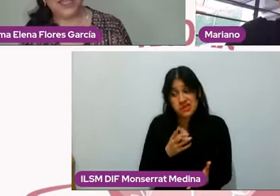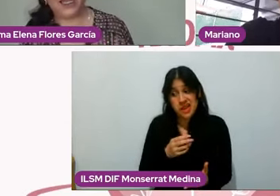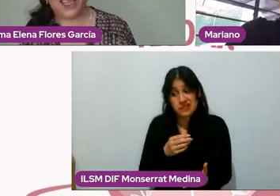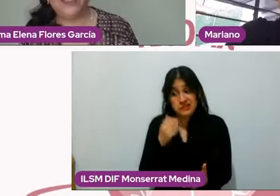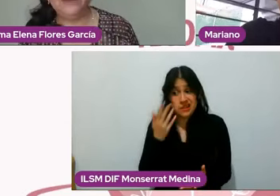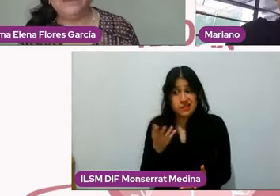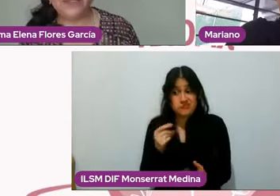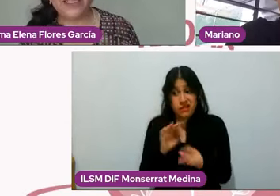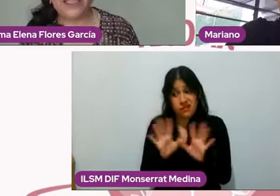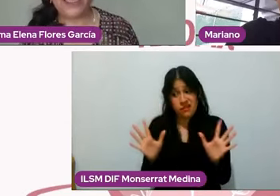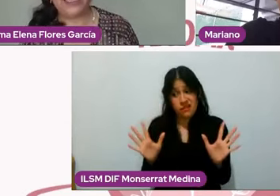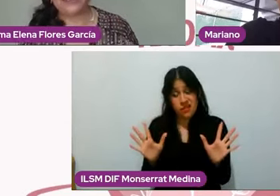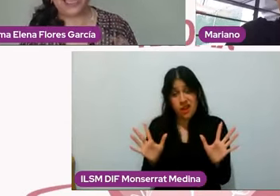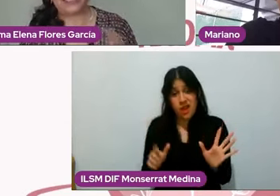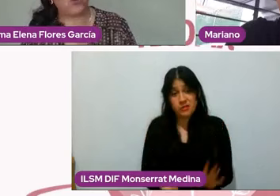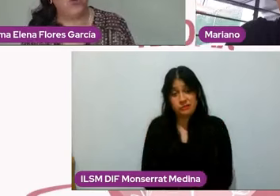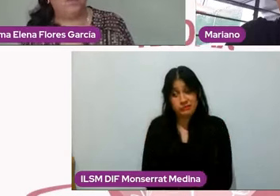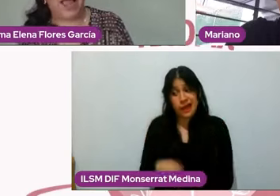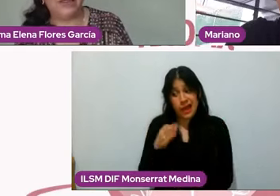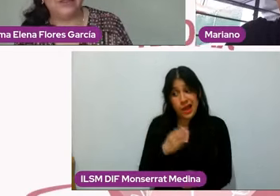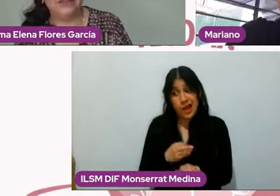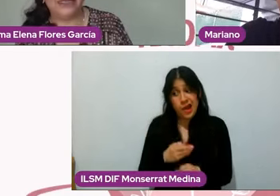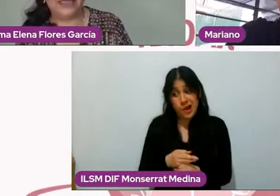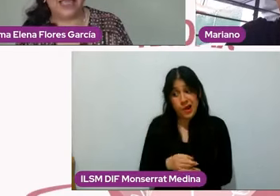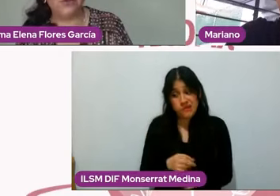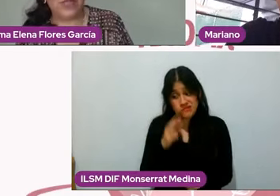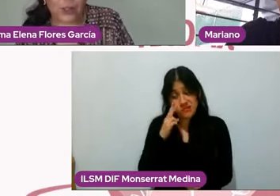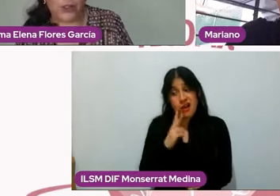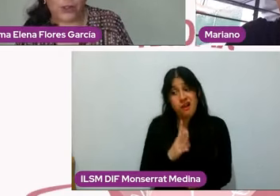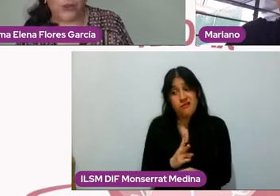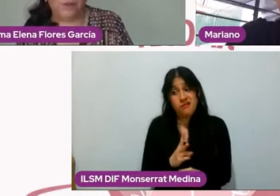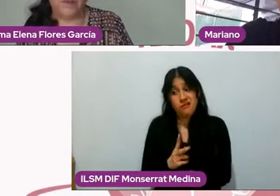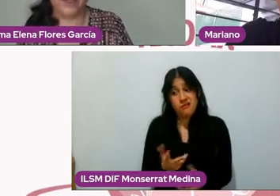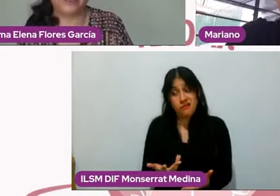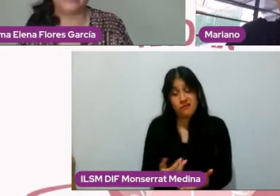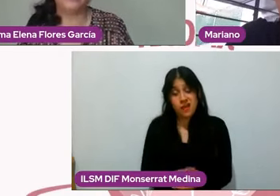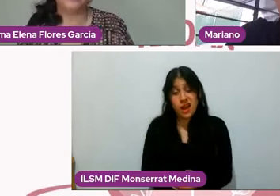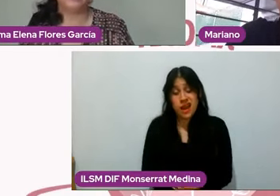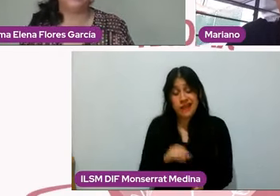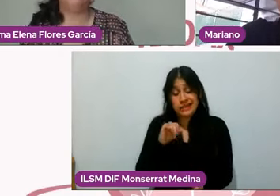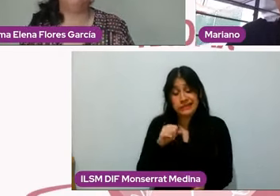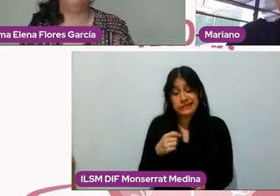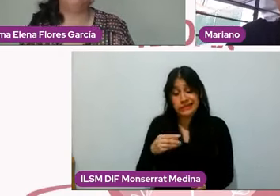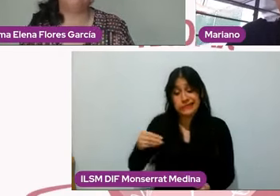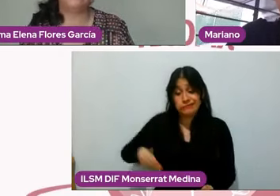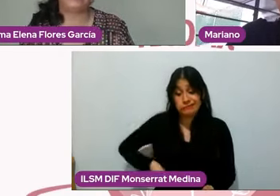partir de esta charla. Hay culpa, ¿no? Hay un dejo de culpa, pues.